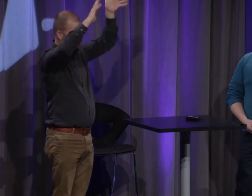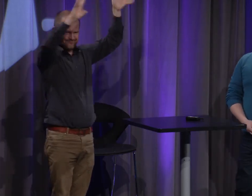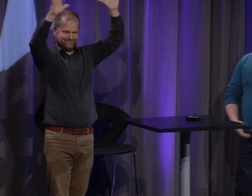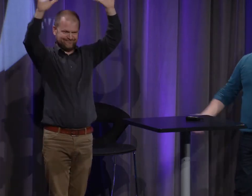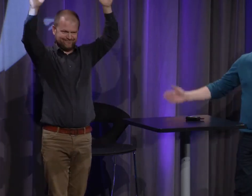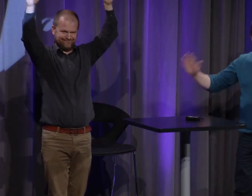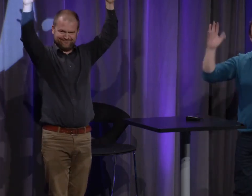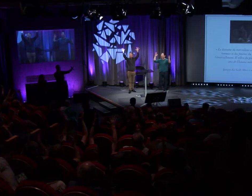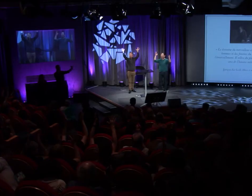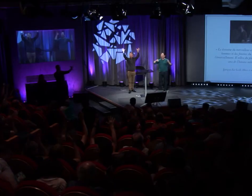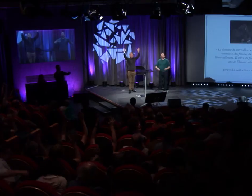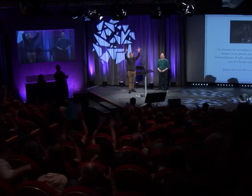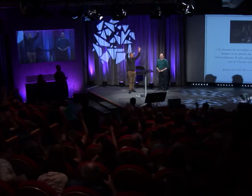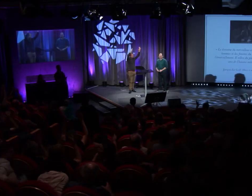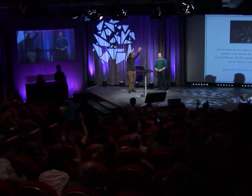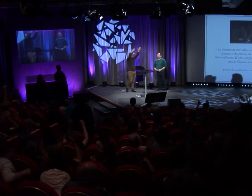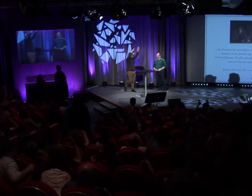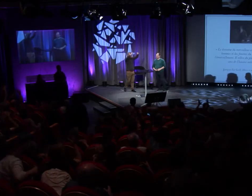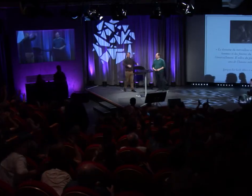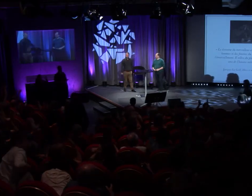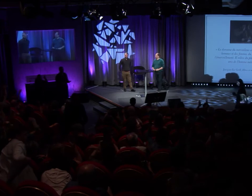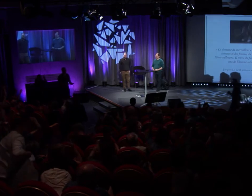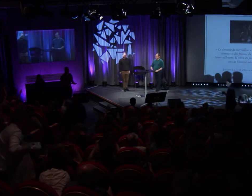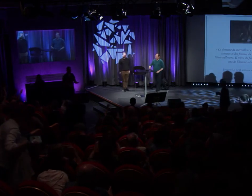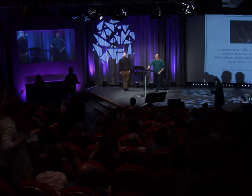merci au revoir et encore bravo merci